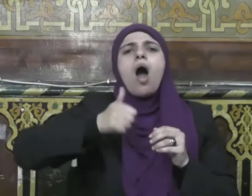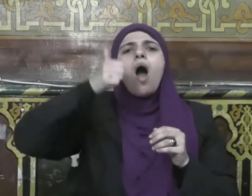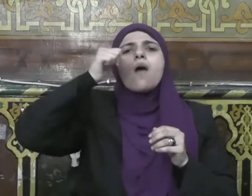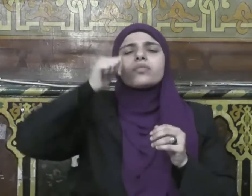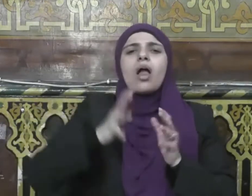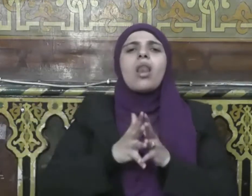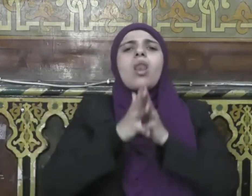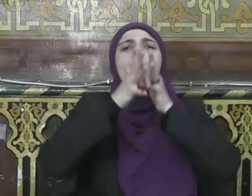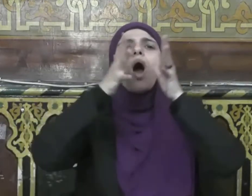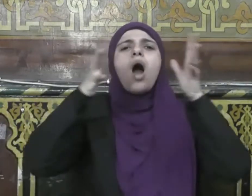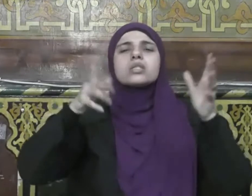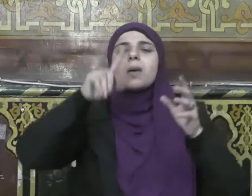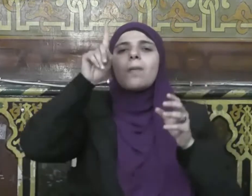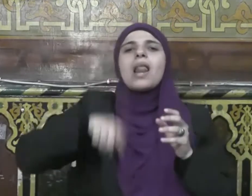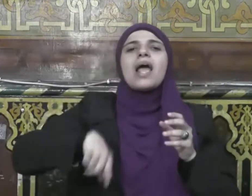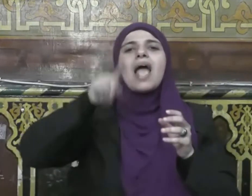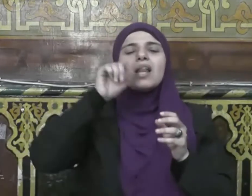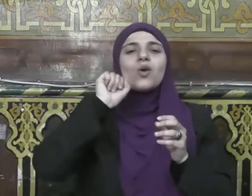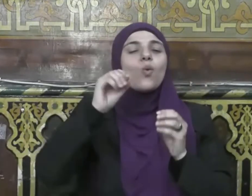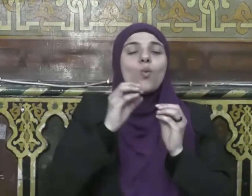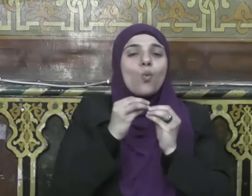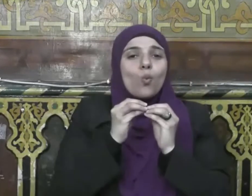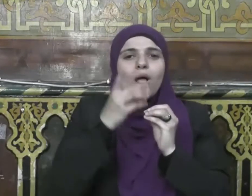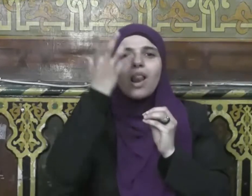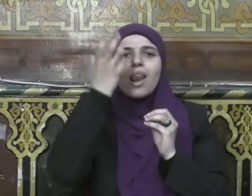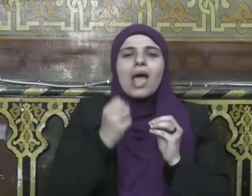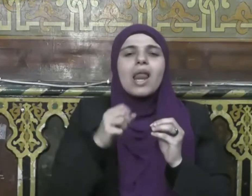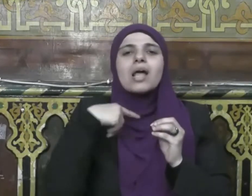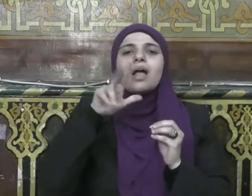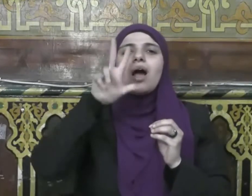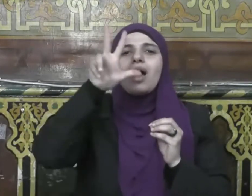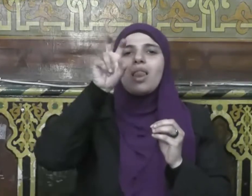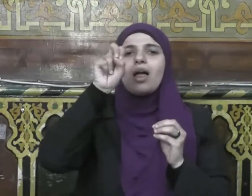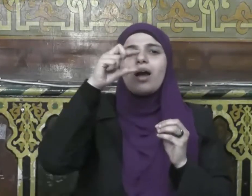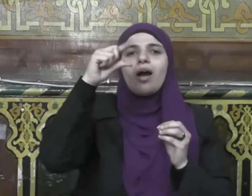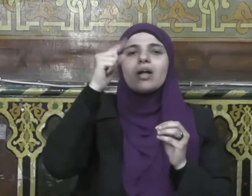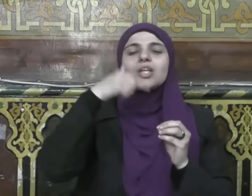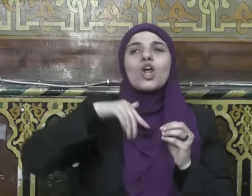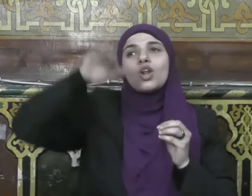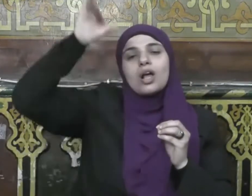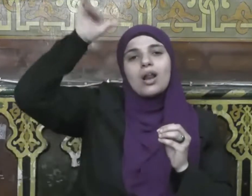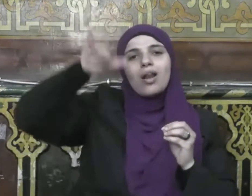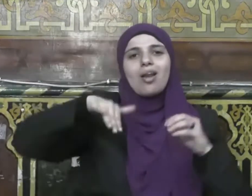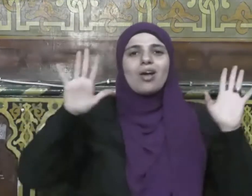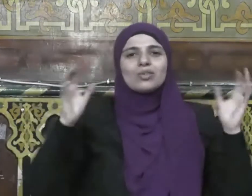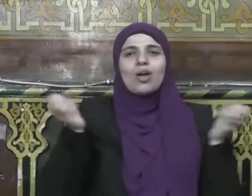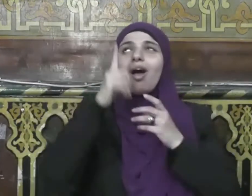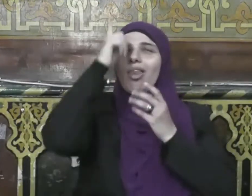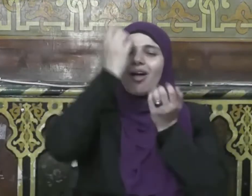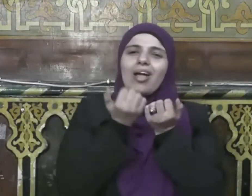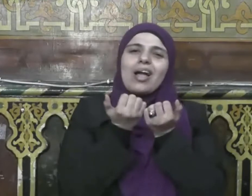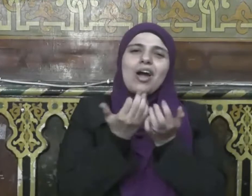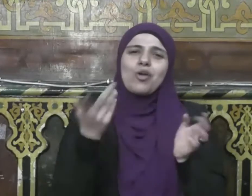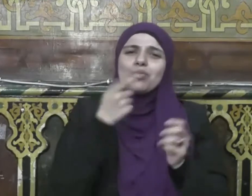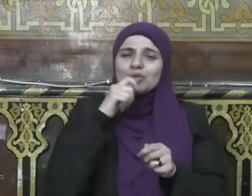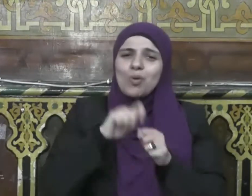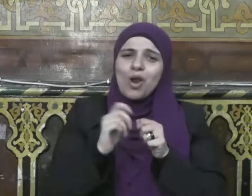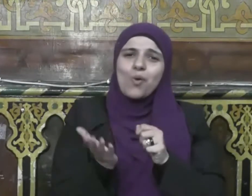إكراما منه سبحانه لأمة حبيبه صلى الله عليه وسلم فعن